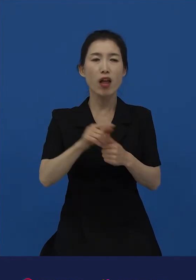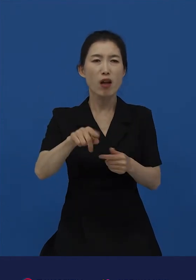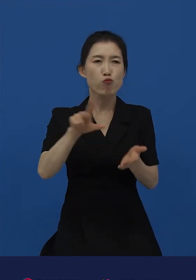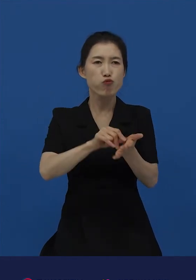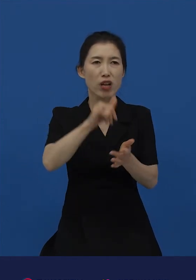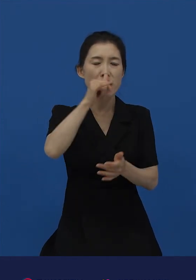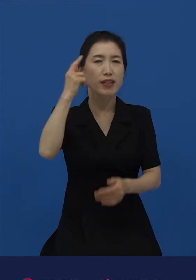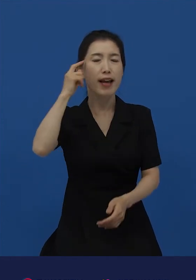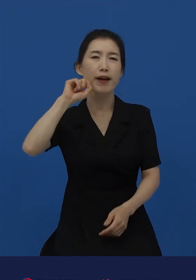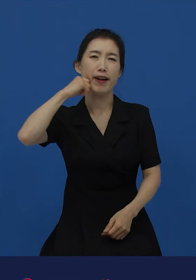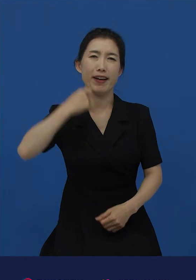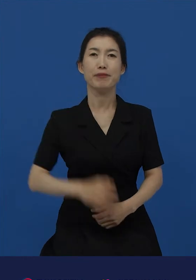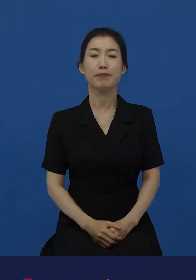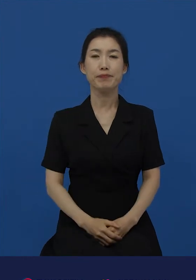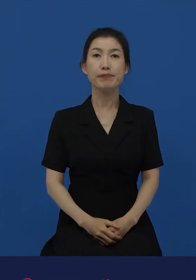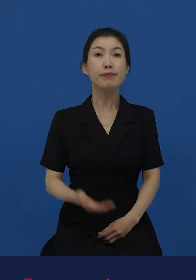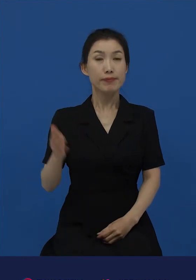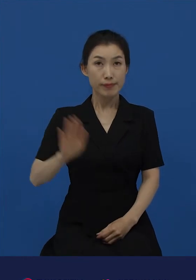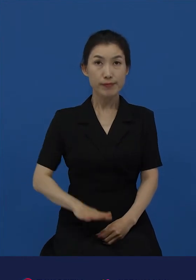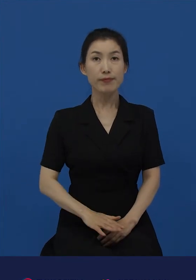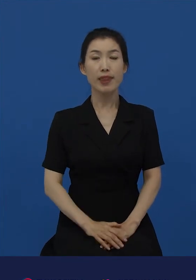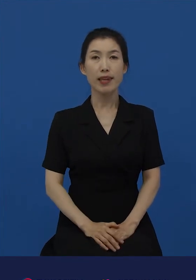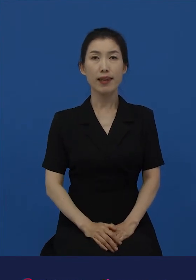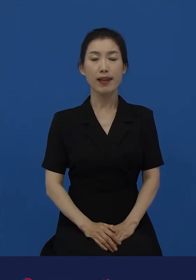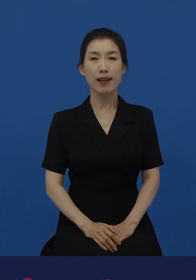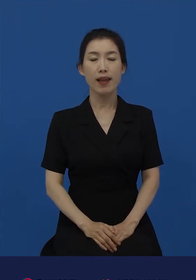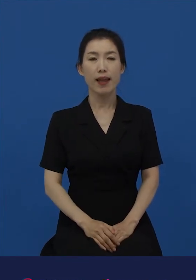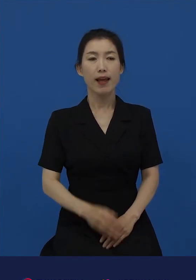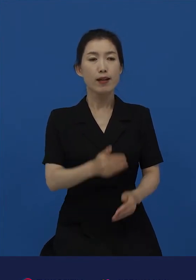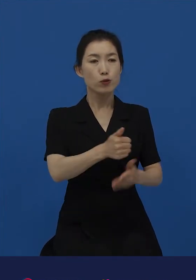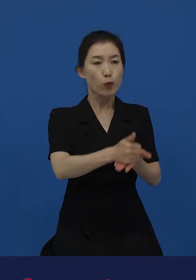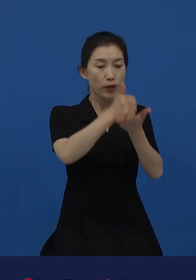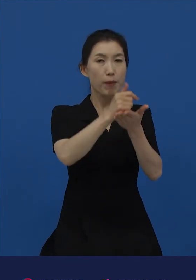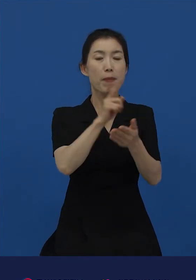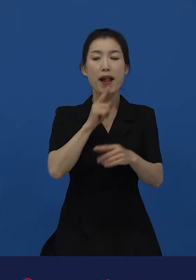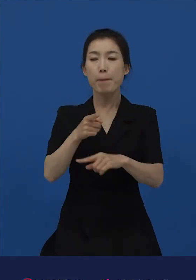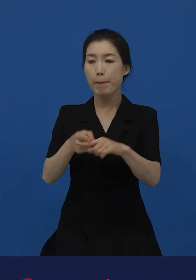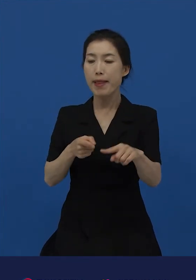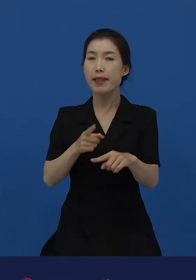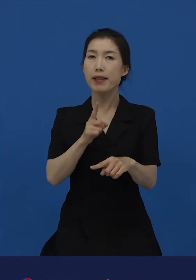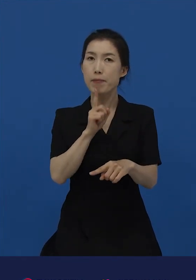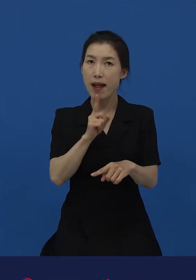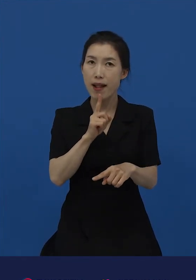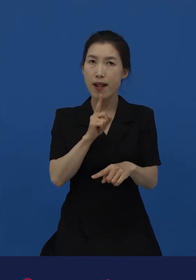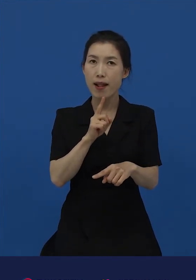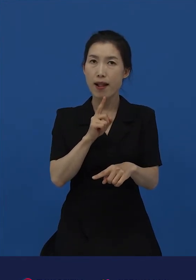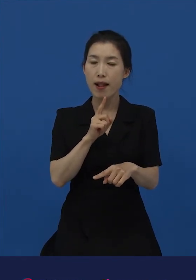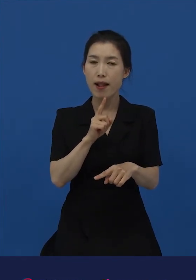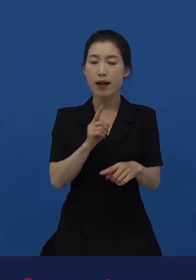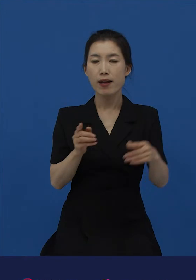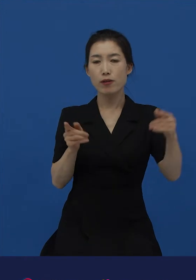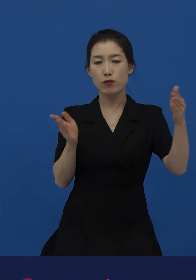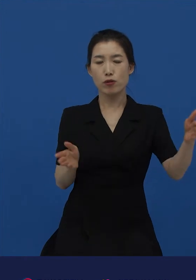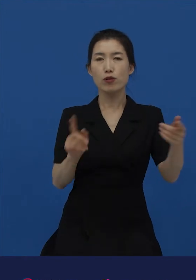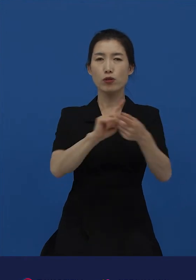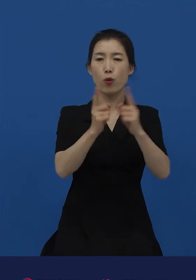반말의 위계는 존댓말을 사용해야만 하는 사람과 반말을 사용할 수 있는 사람 사이에